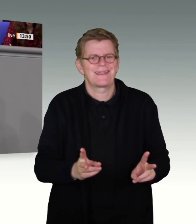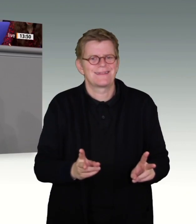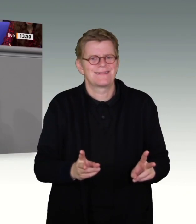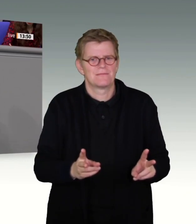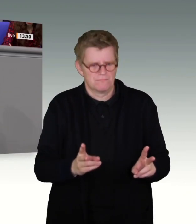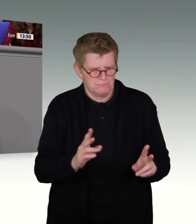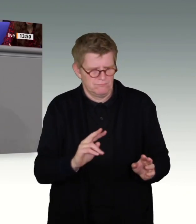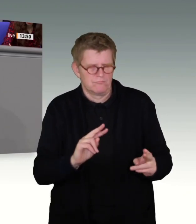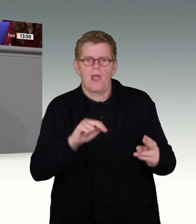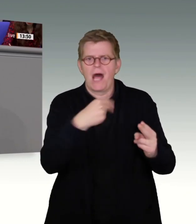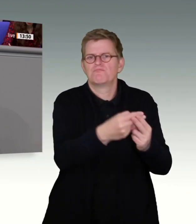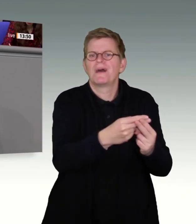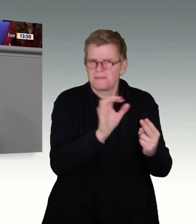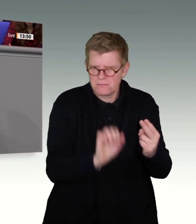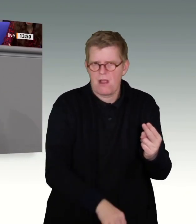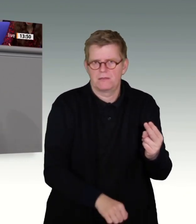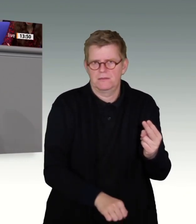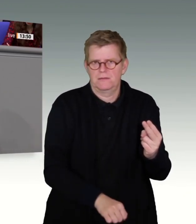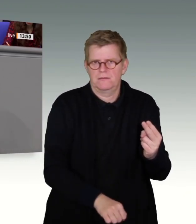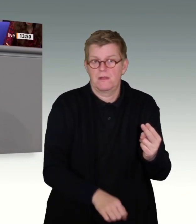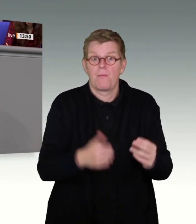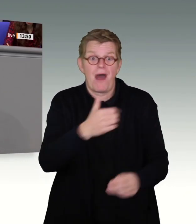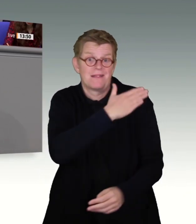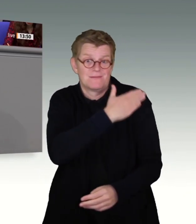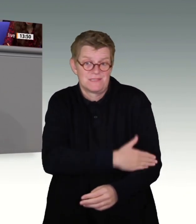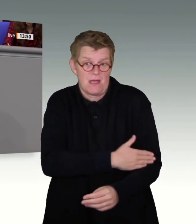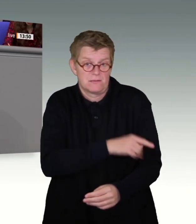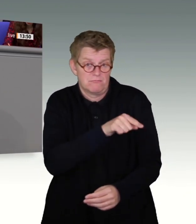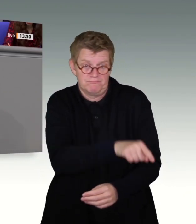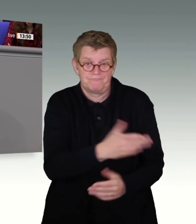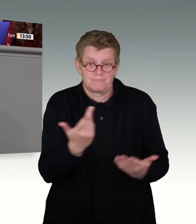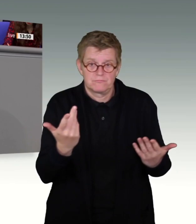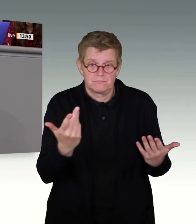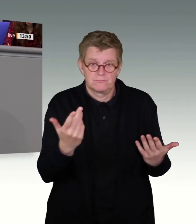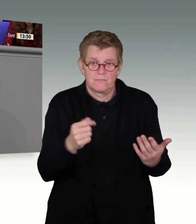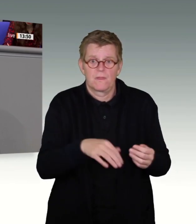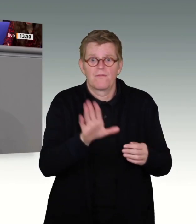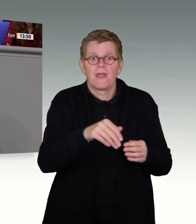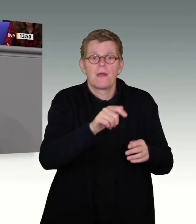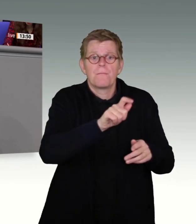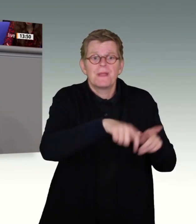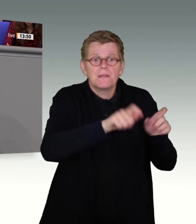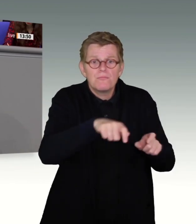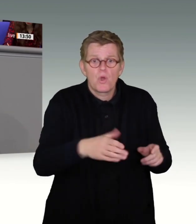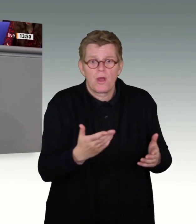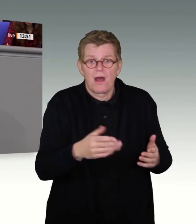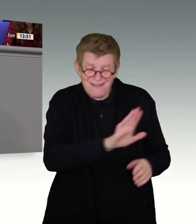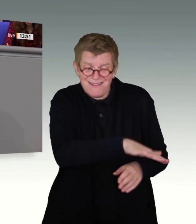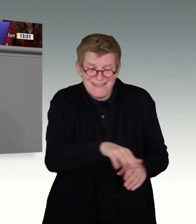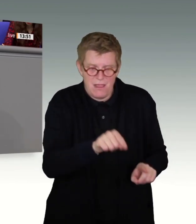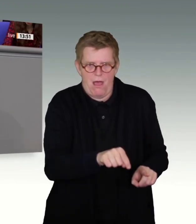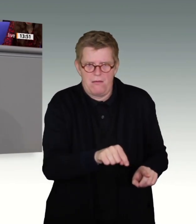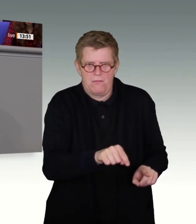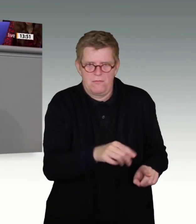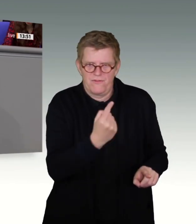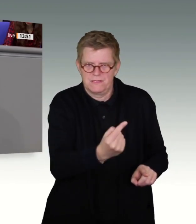die auf der einen Seite die Grundrechte derjenigen, die von diesen schweren und schwersten Straftaten betroffenen Mitbürgerinnen Mitbürger, das sind unsere Kinder, die in der